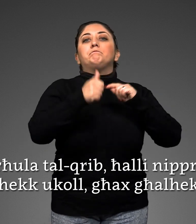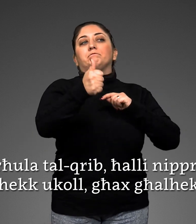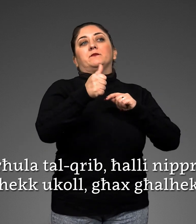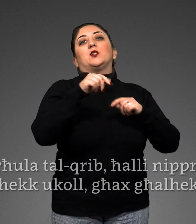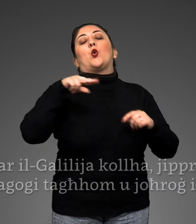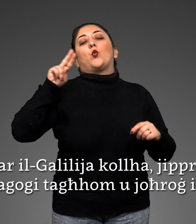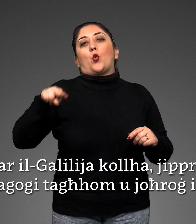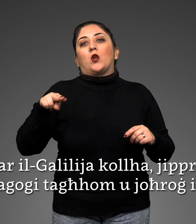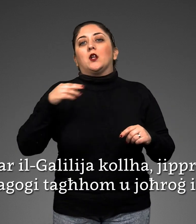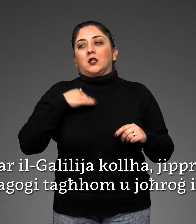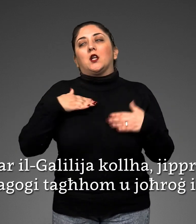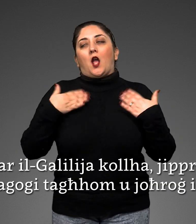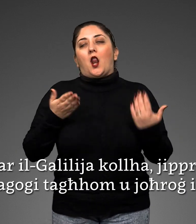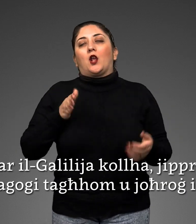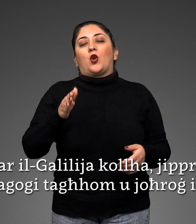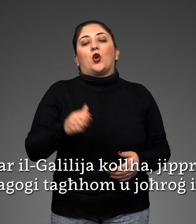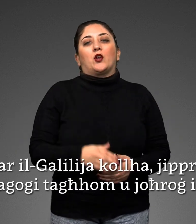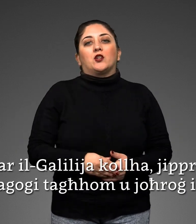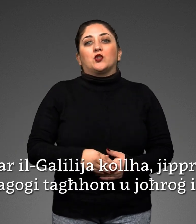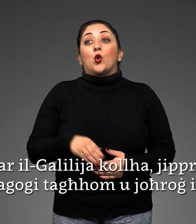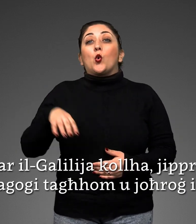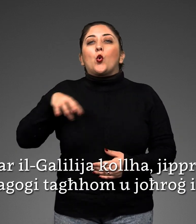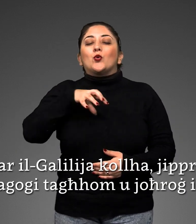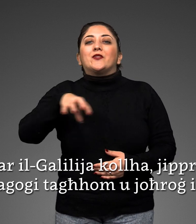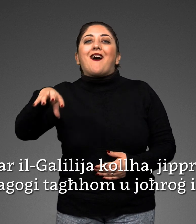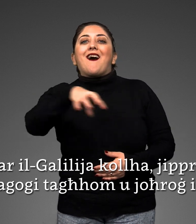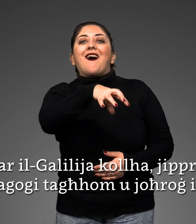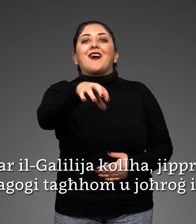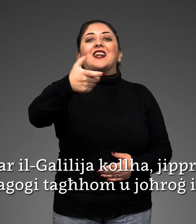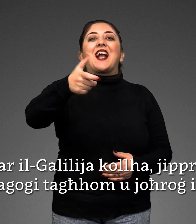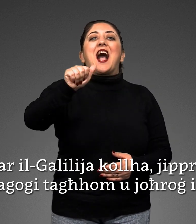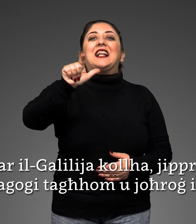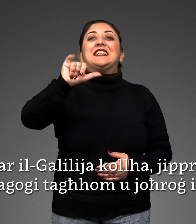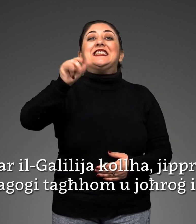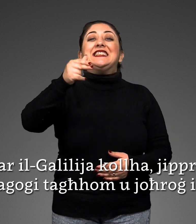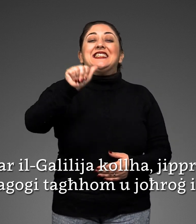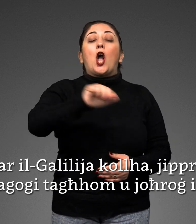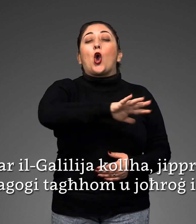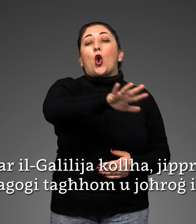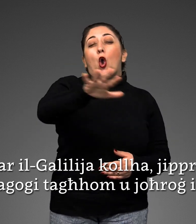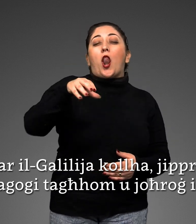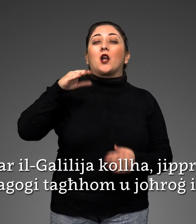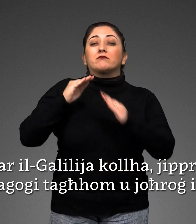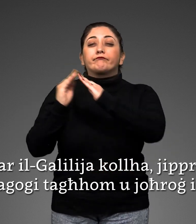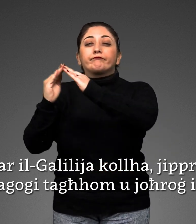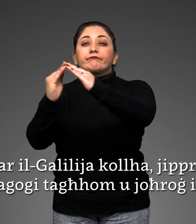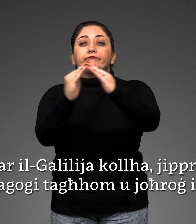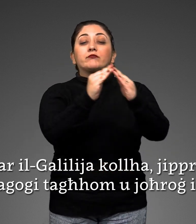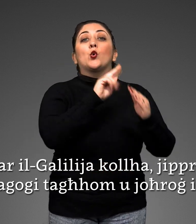ħriċt. Udaħri l-Galilija koll nipritka fil-sinagogi taħħom u juħroċi x-xiaħten.